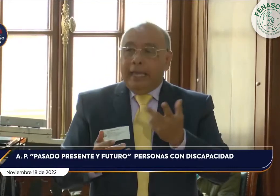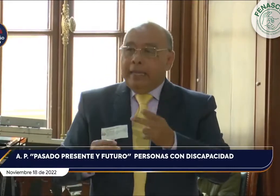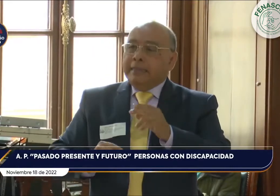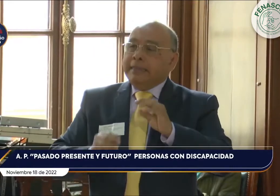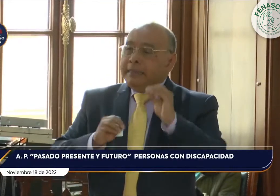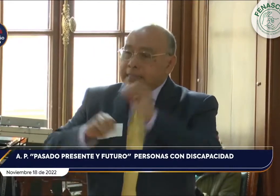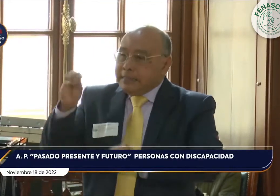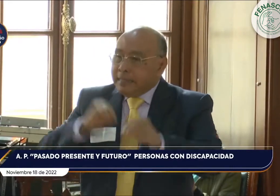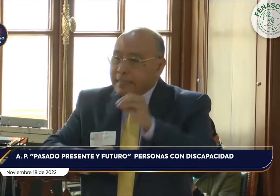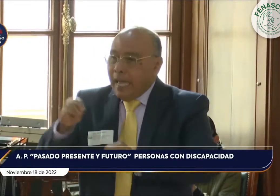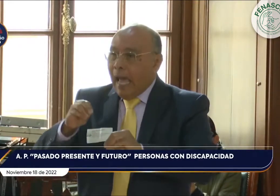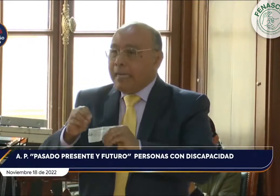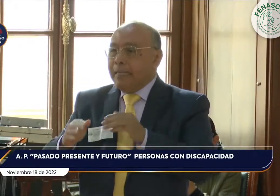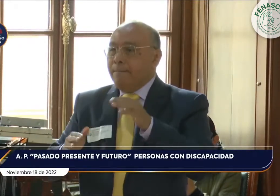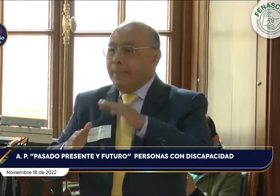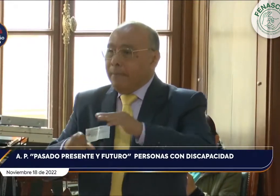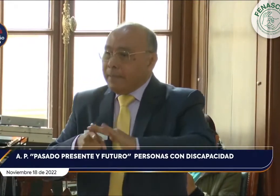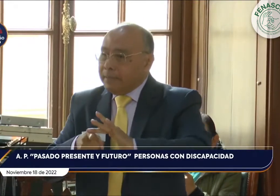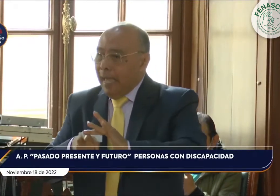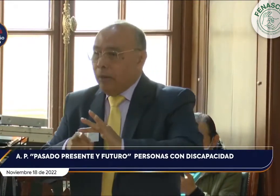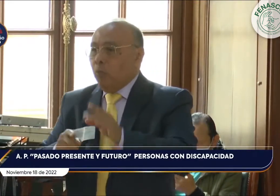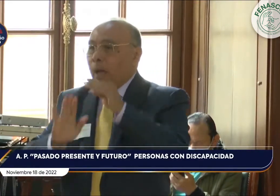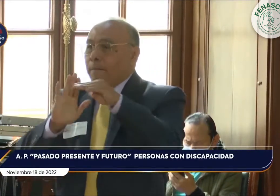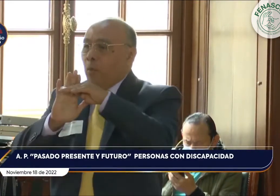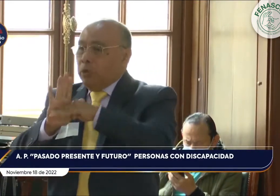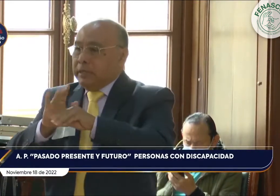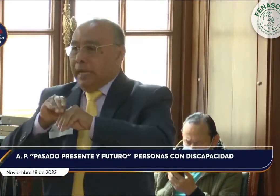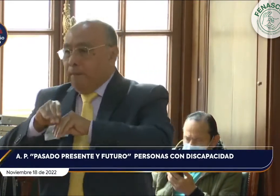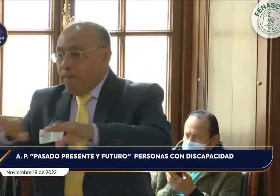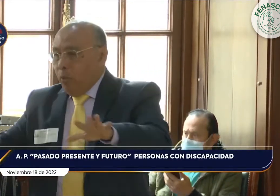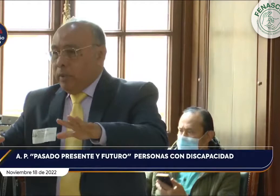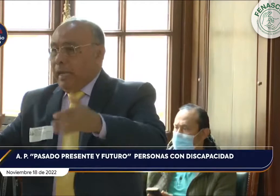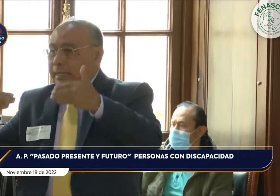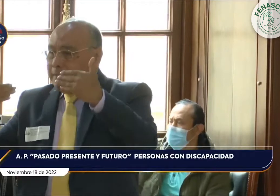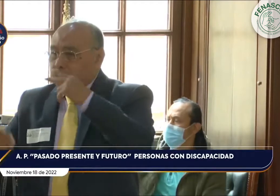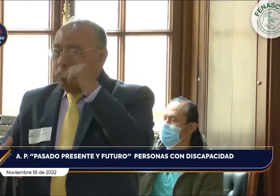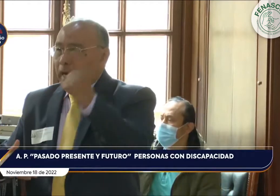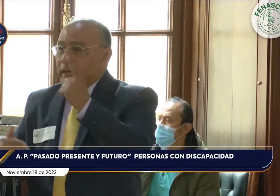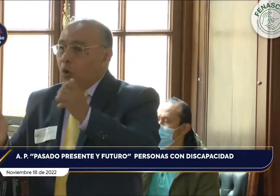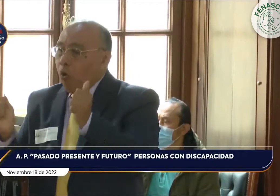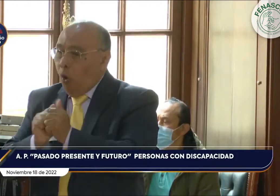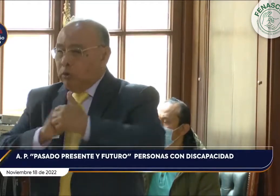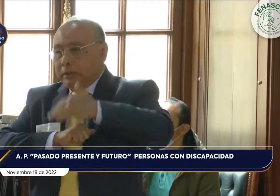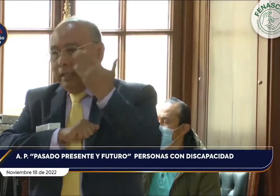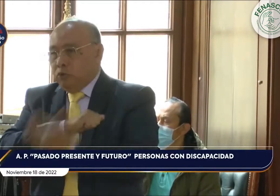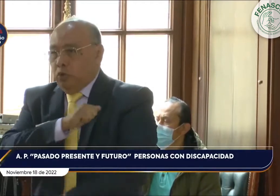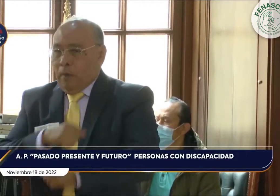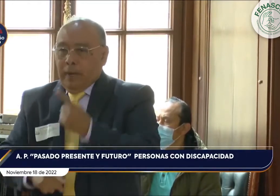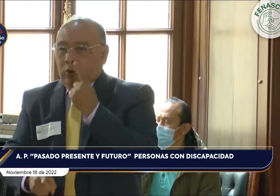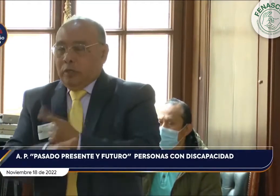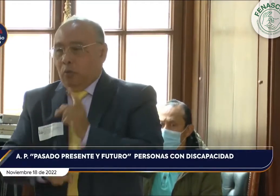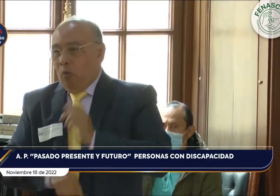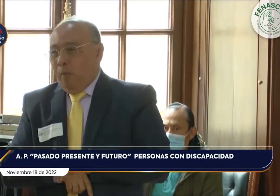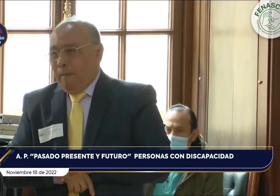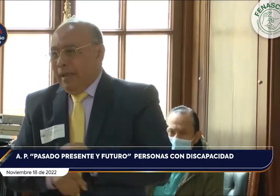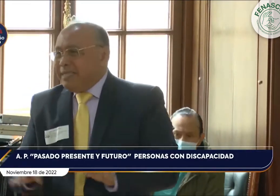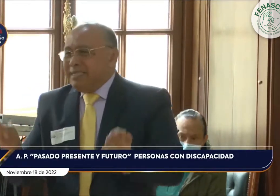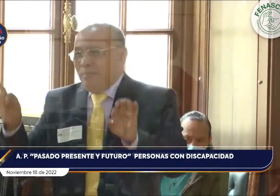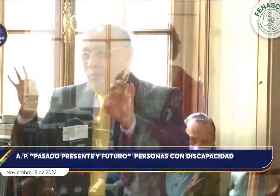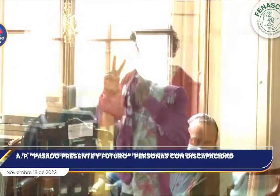dentro de ese plan, se pueda generar ese plan de accesibilidad y hacer una implementación real de las políticas públicas para las personas con discapacidad y que puedan ser